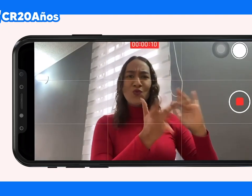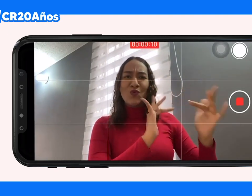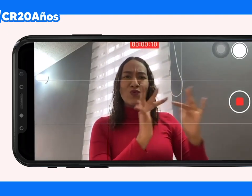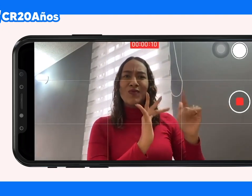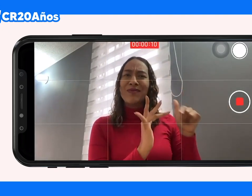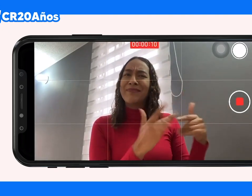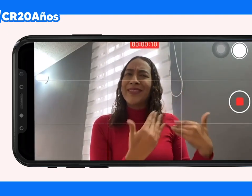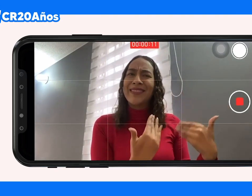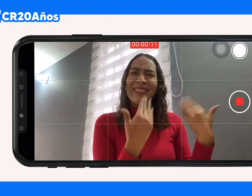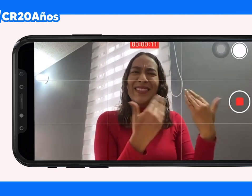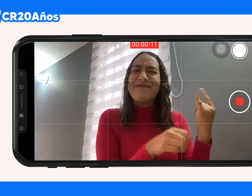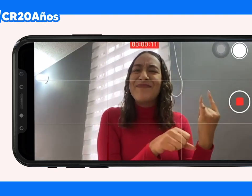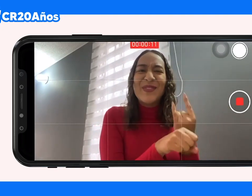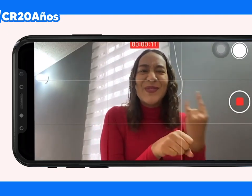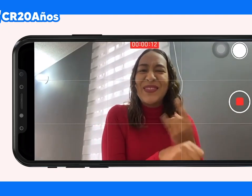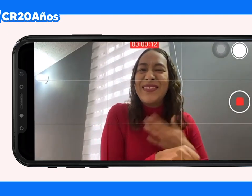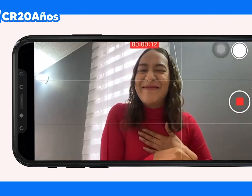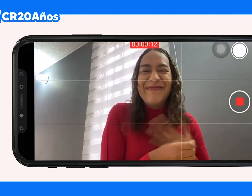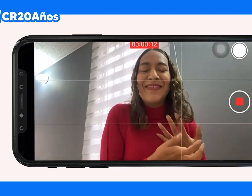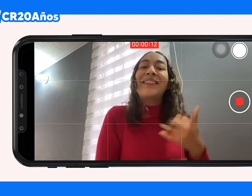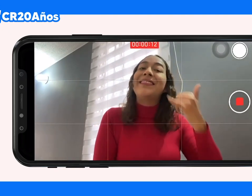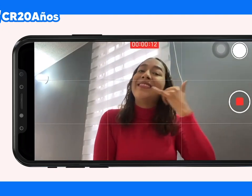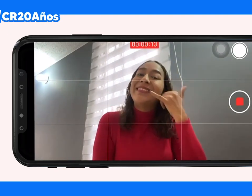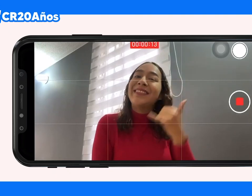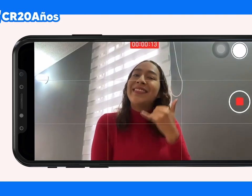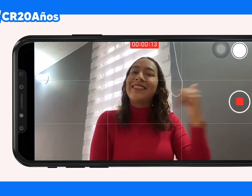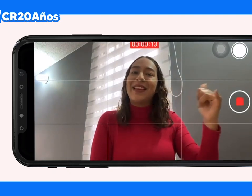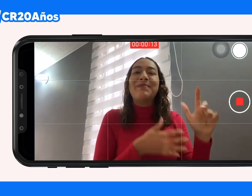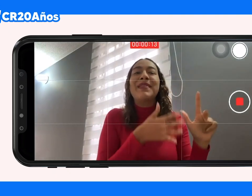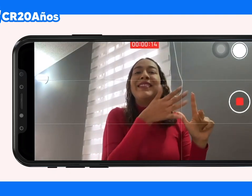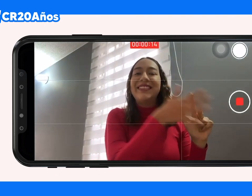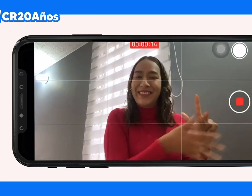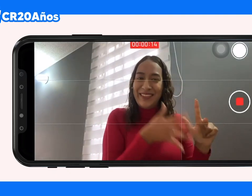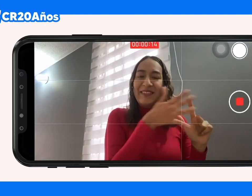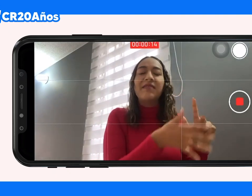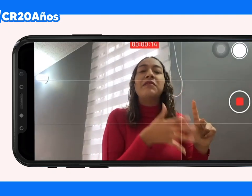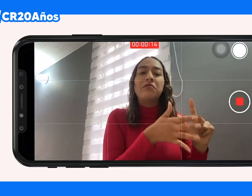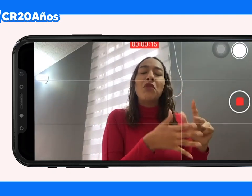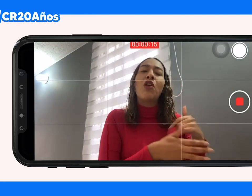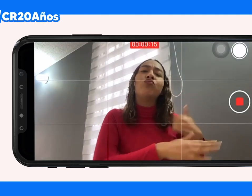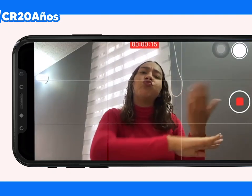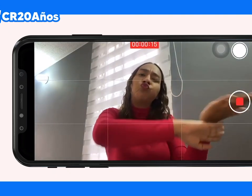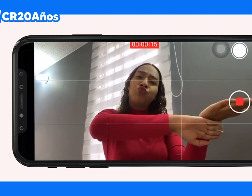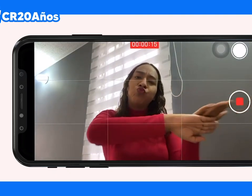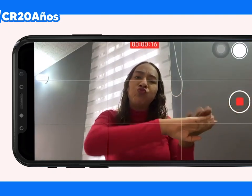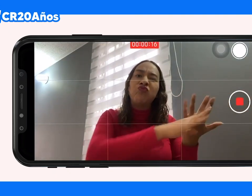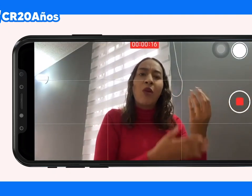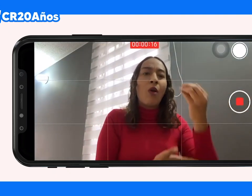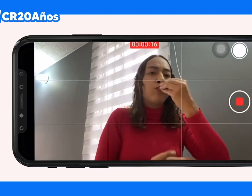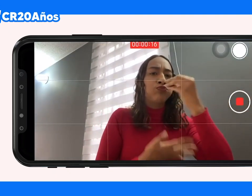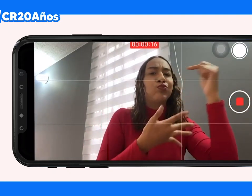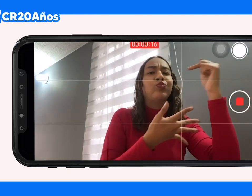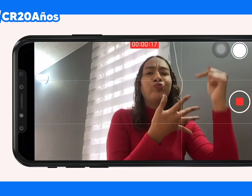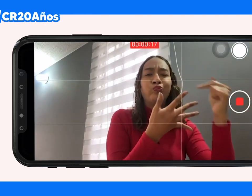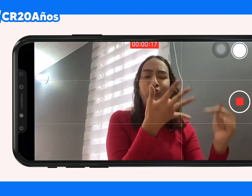Para mí el centro de relevo es muy importante porque puedo pedir